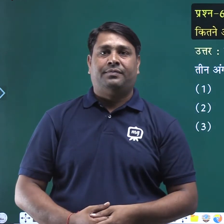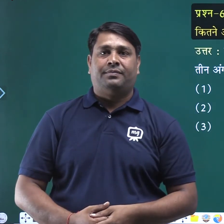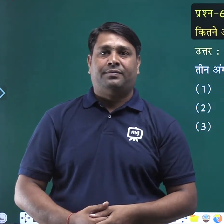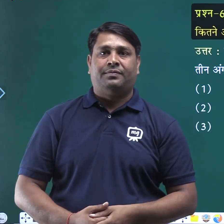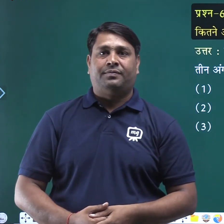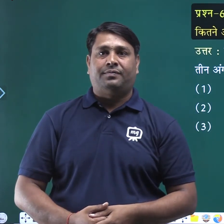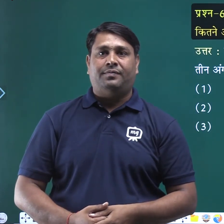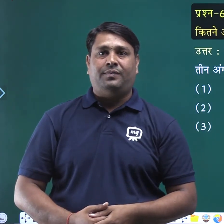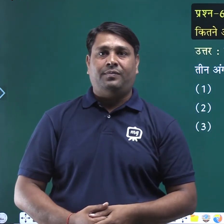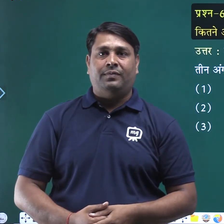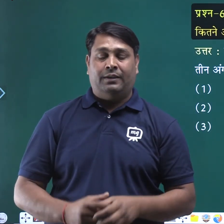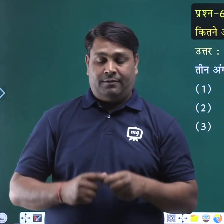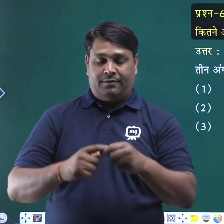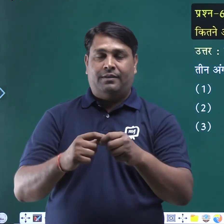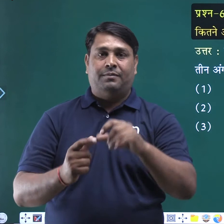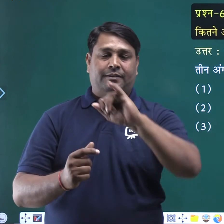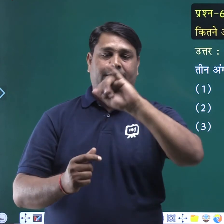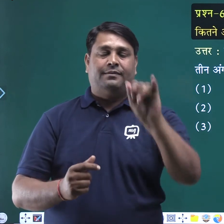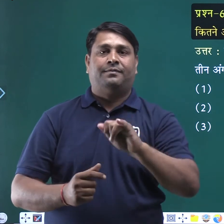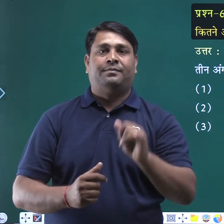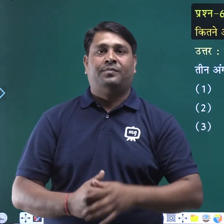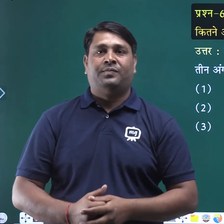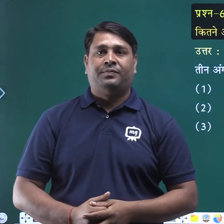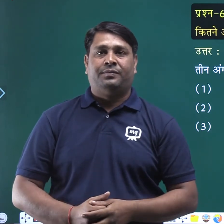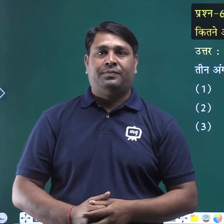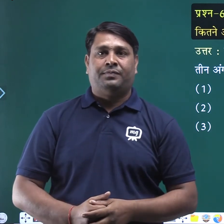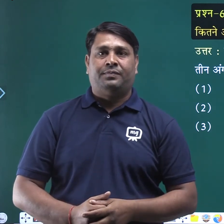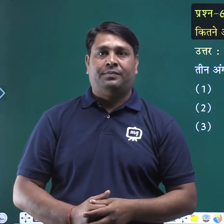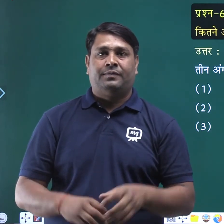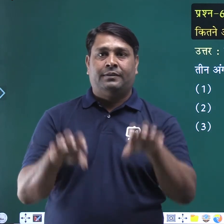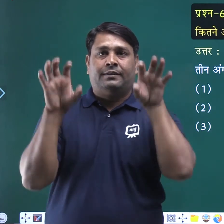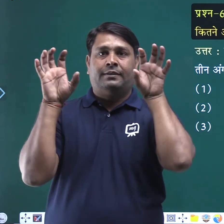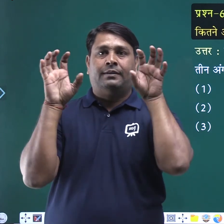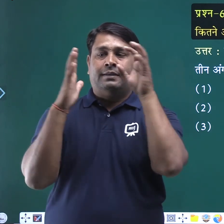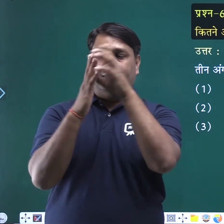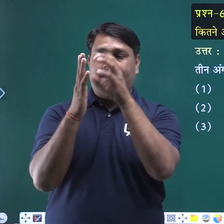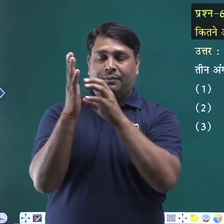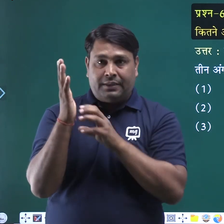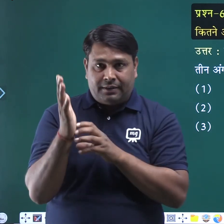प्रेश नमबर छे सभीधान के अनुसार